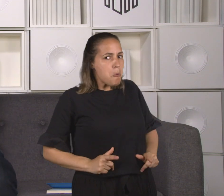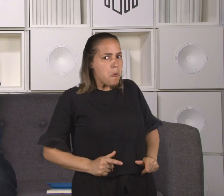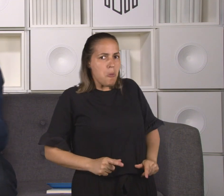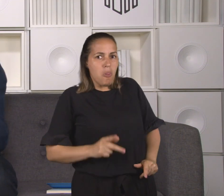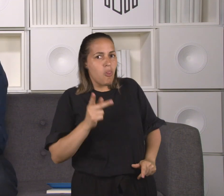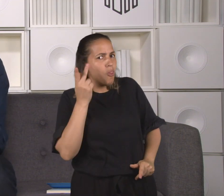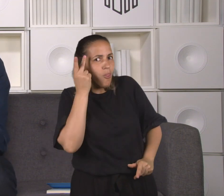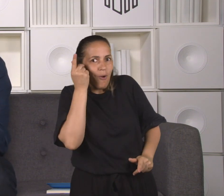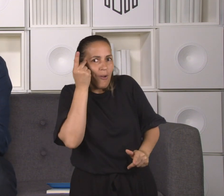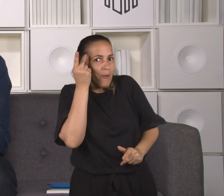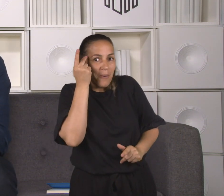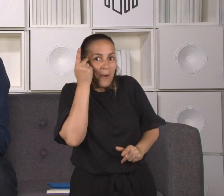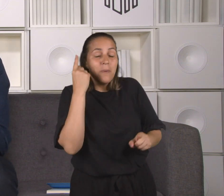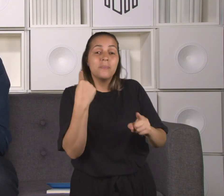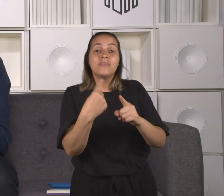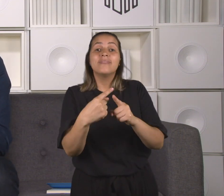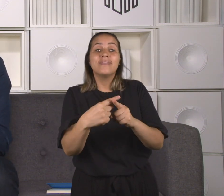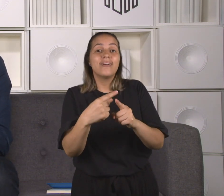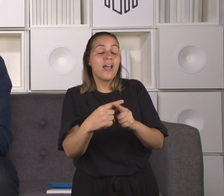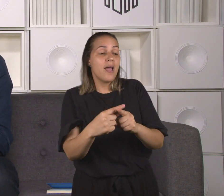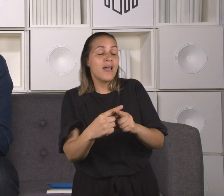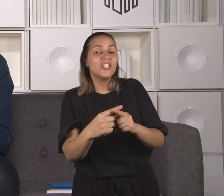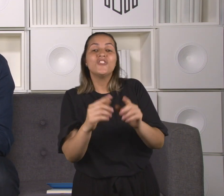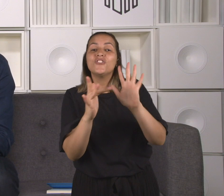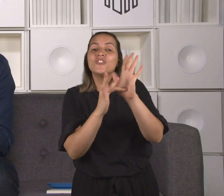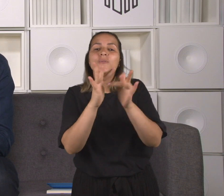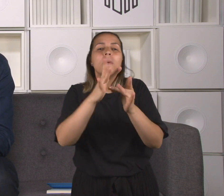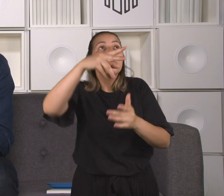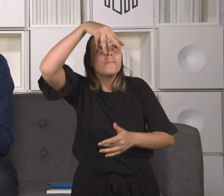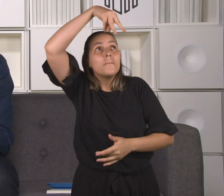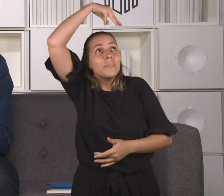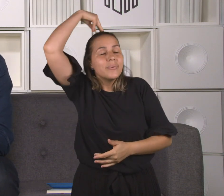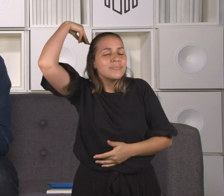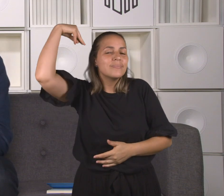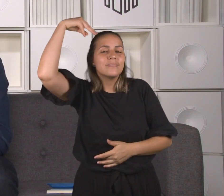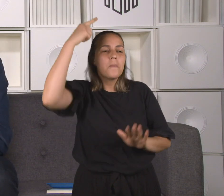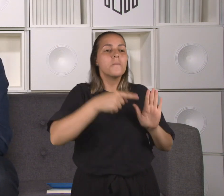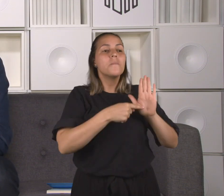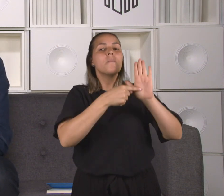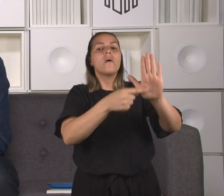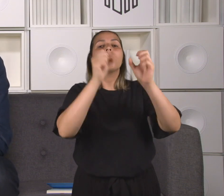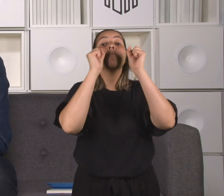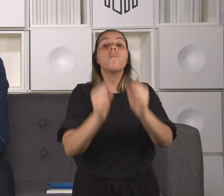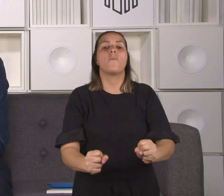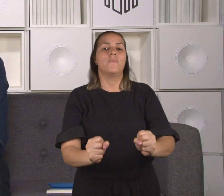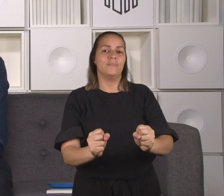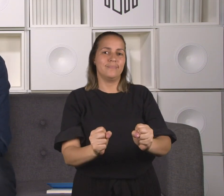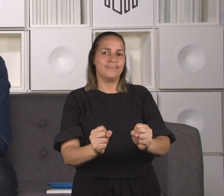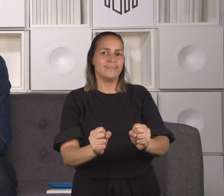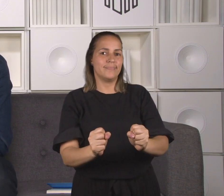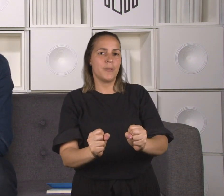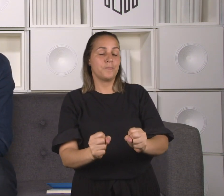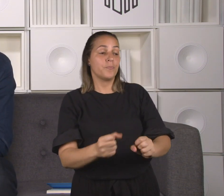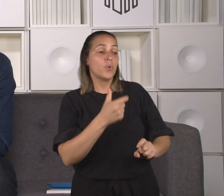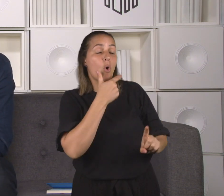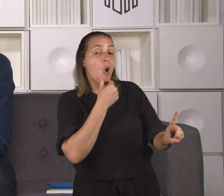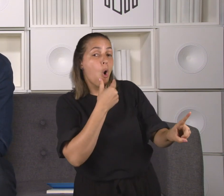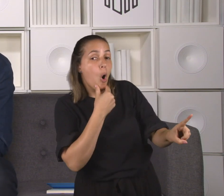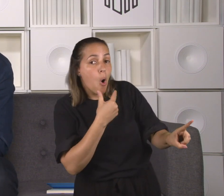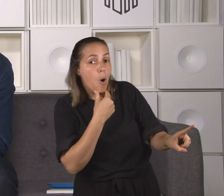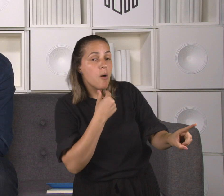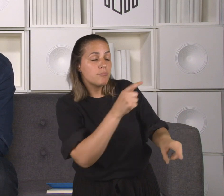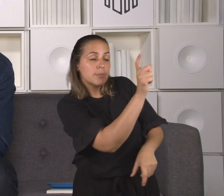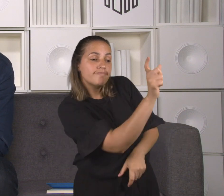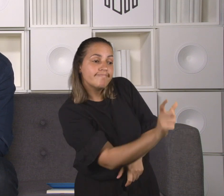tocar um leproso é uma declaração muito contundente de que ele, Jesus, é aquele que quando chega,